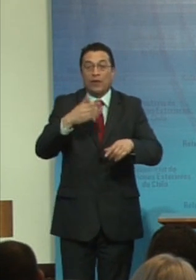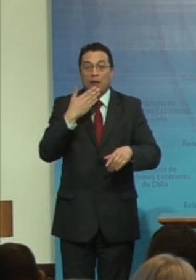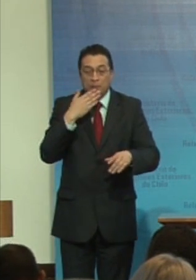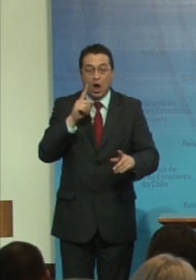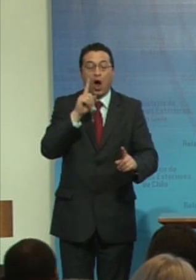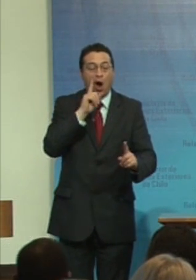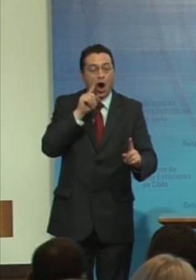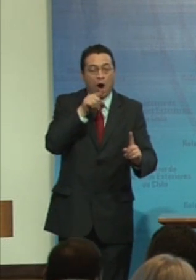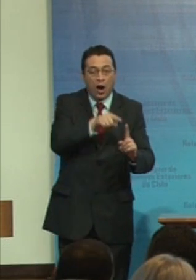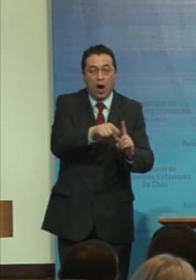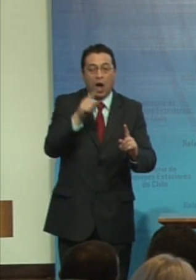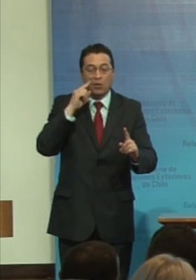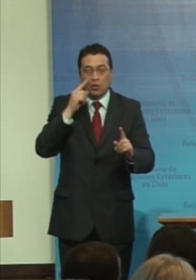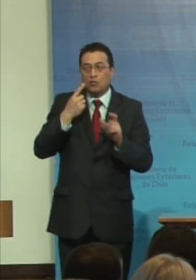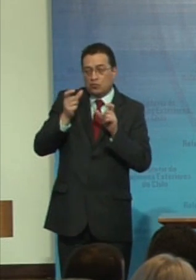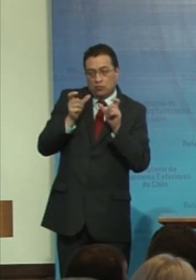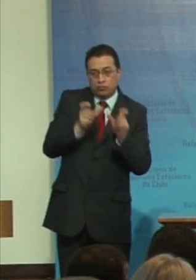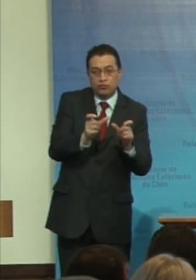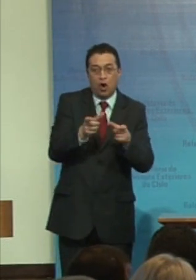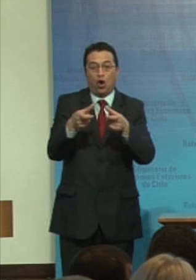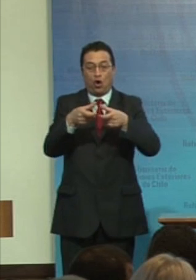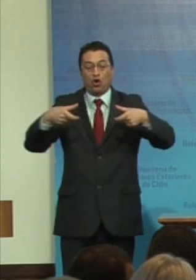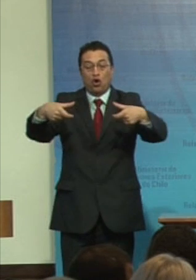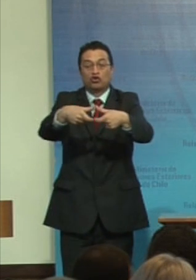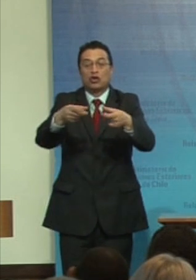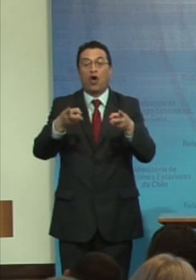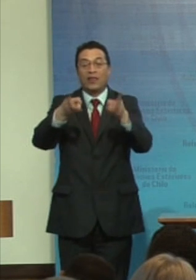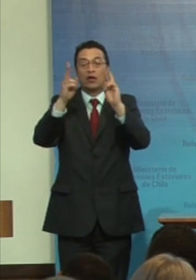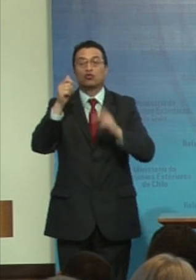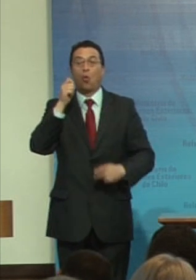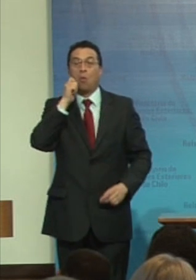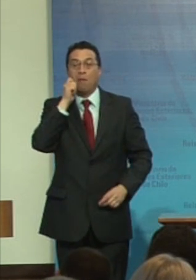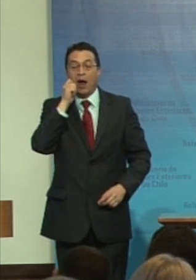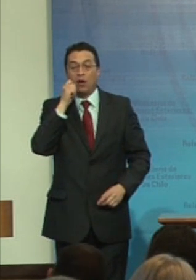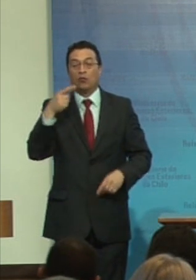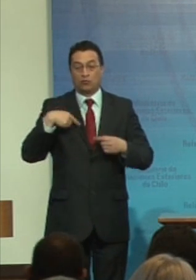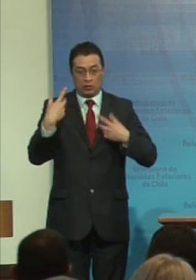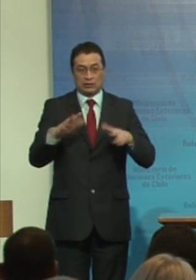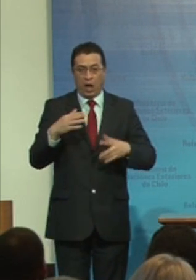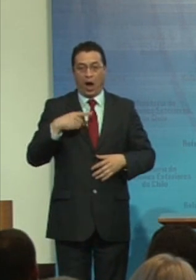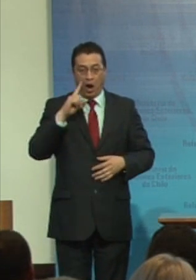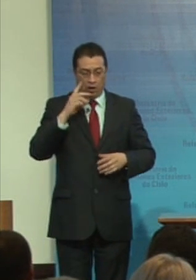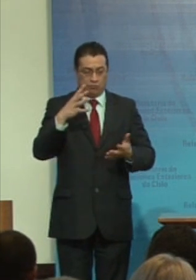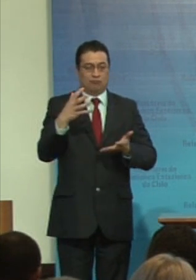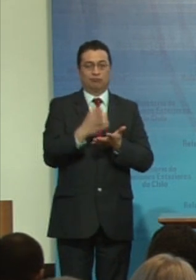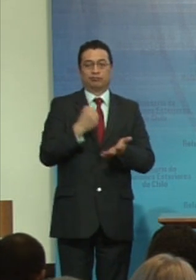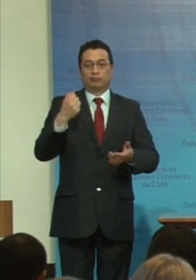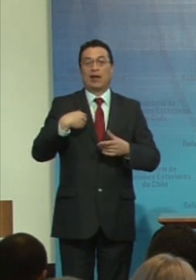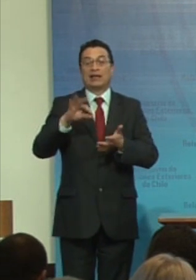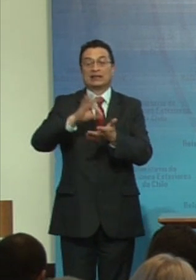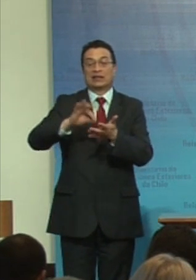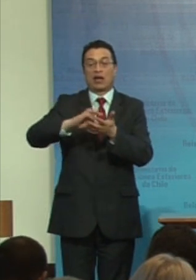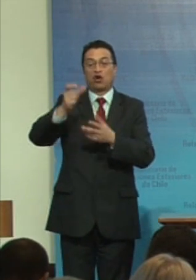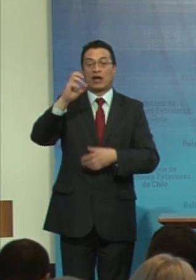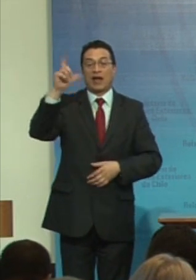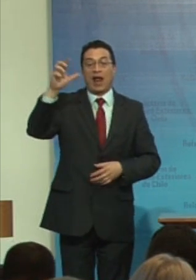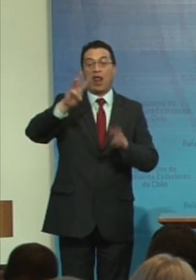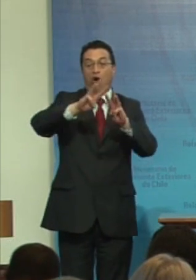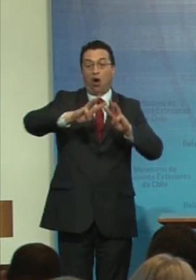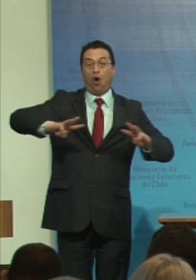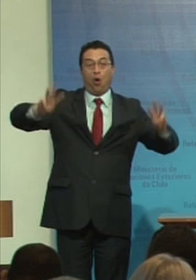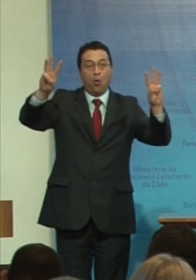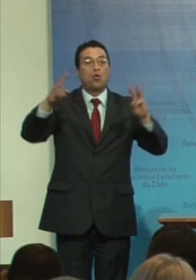bajo la tuición del Consejo de Derechos Humanos. Hemos logrado que el Secretario General de Naciones Unidas